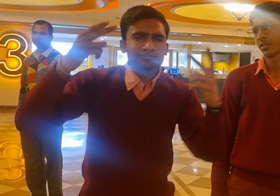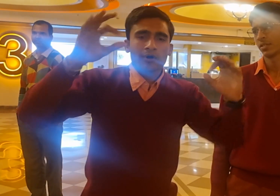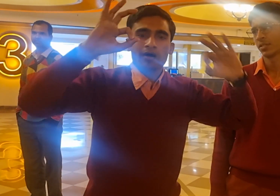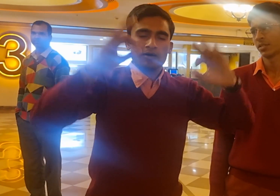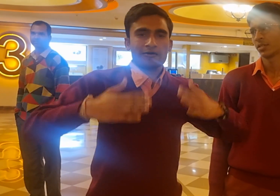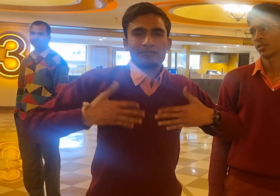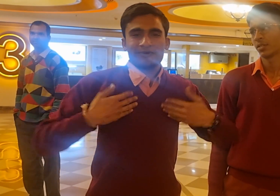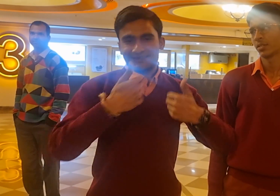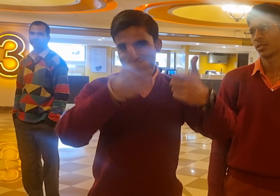बहुत खुशी हुई